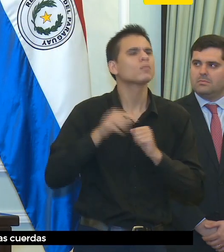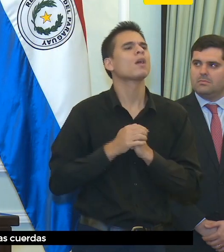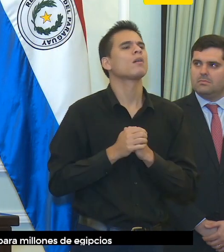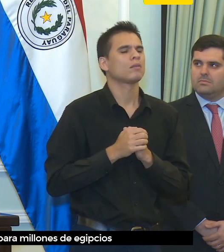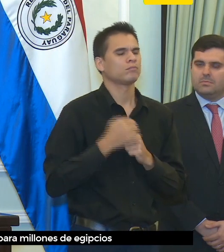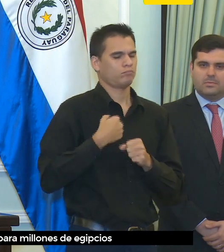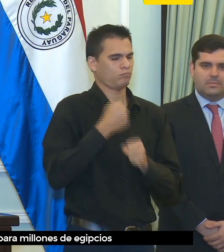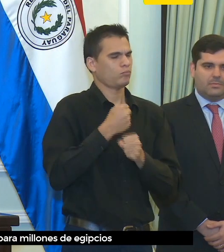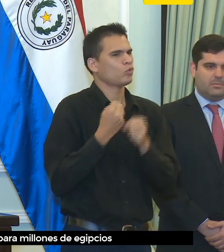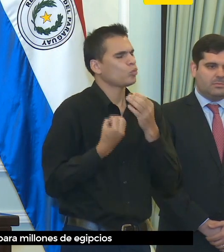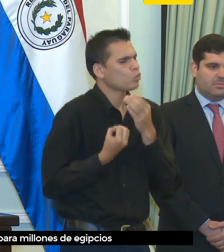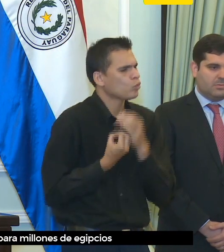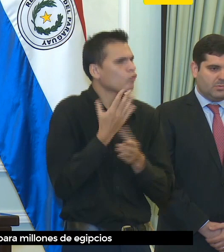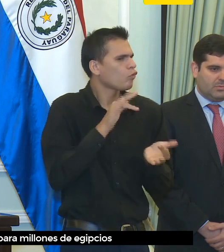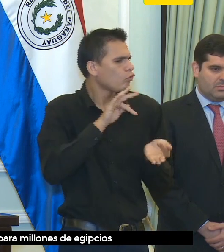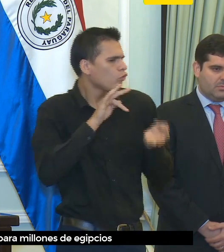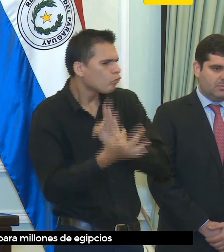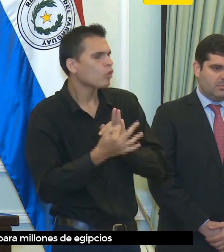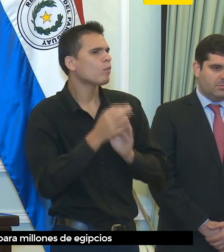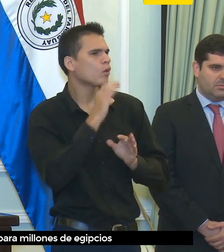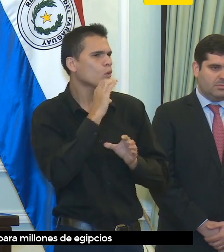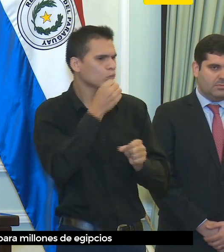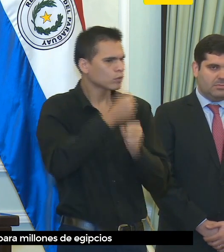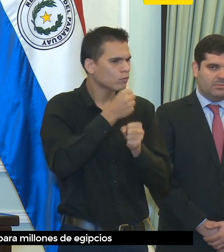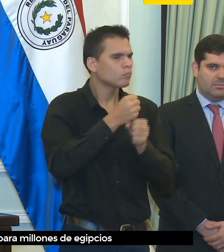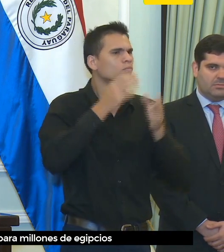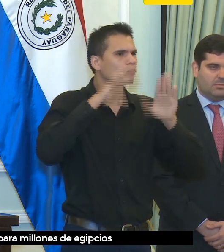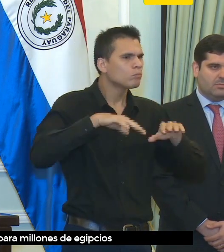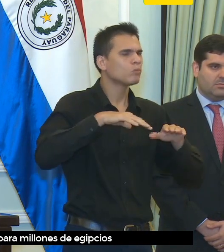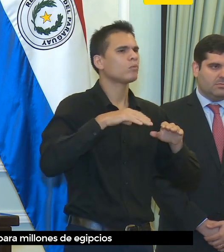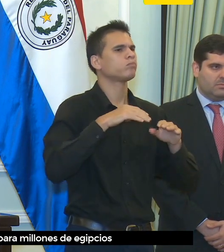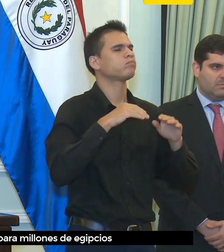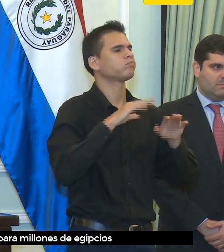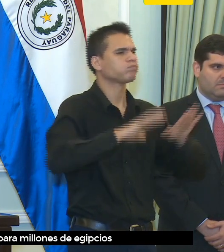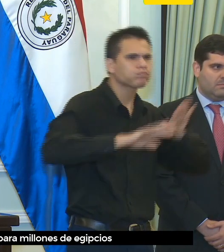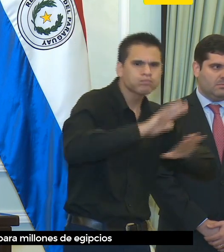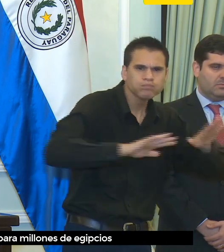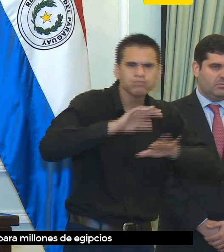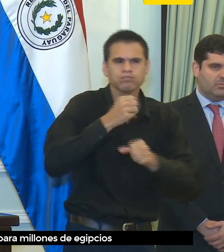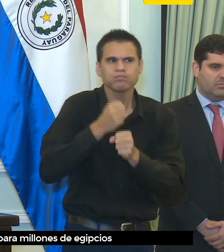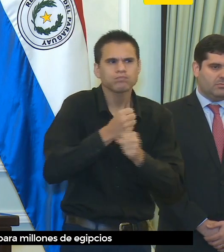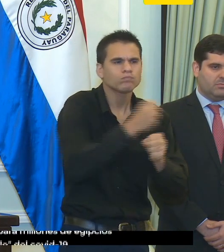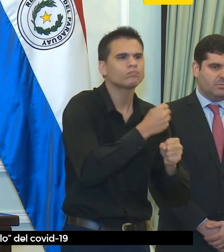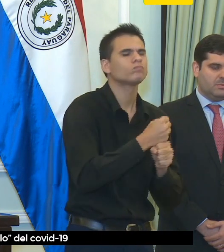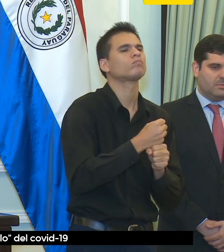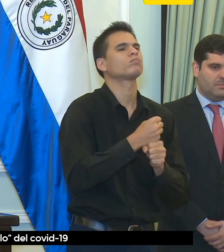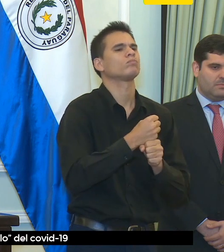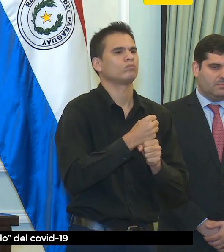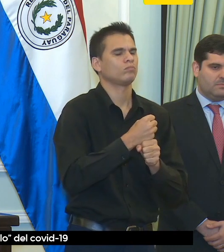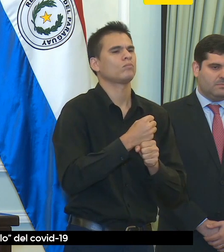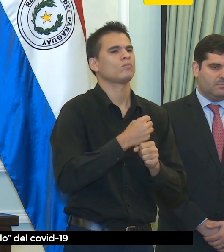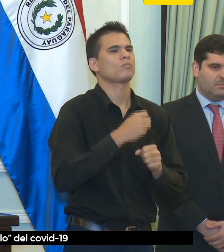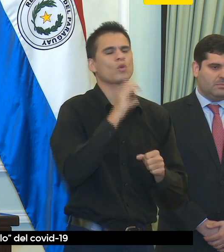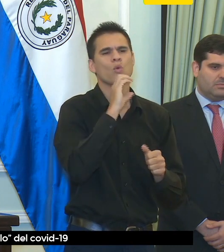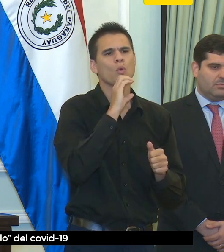Edgardo, contigo. ...obras públicas, respetando estrictamente... Sí, el que arranca esta conferencia de